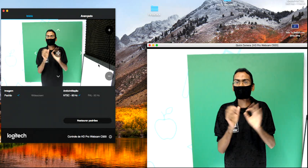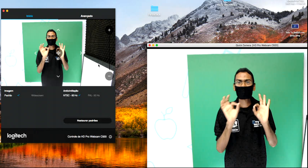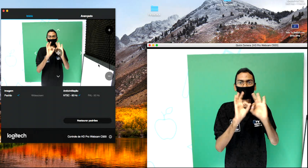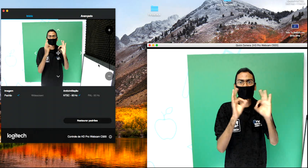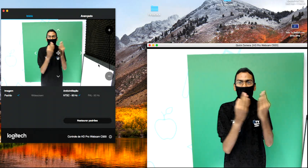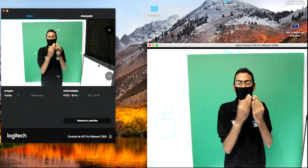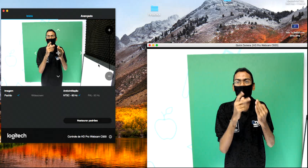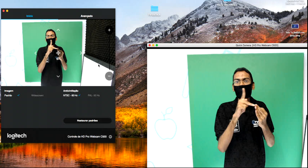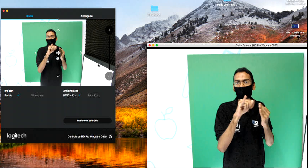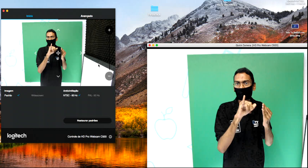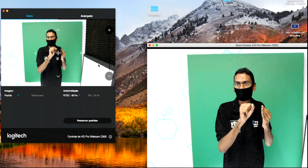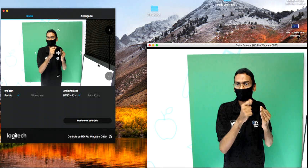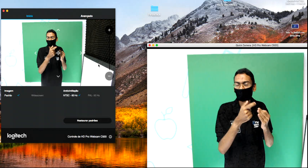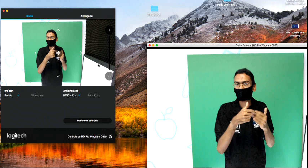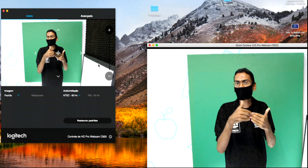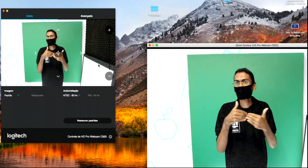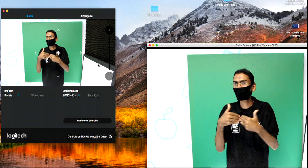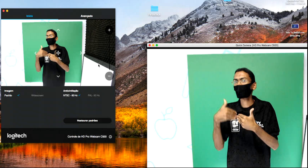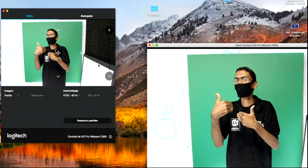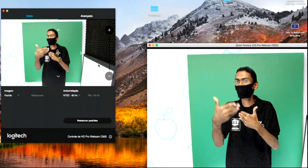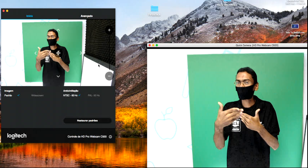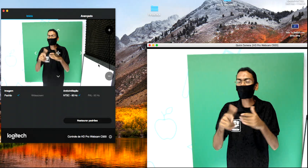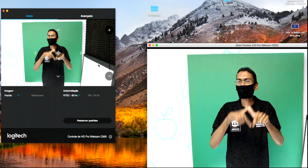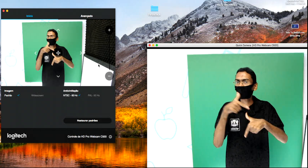terceiros fazem as tarefas domésticas.